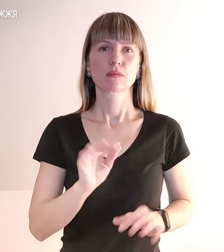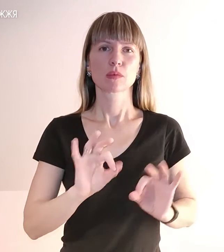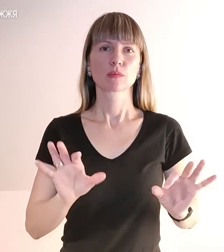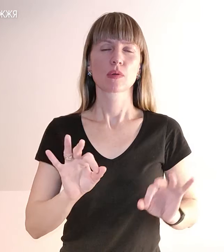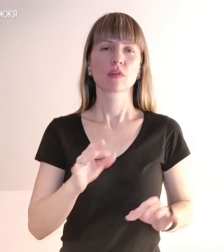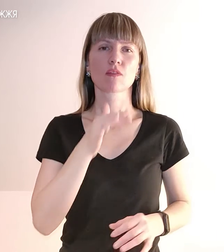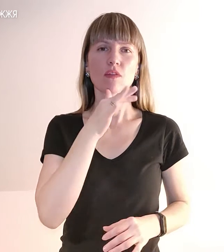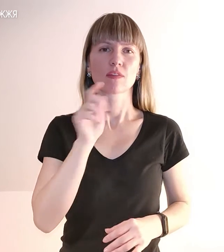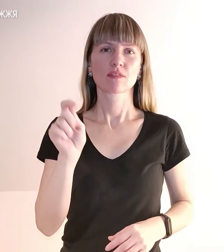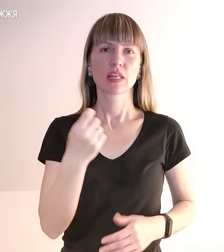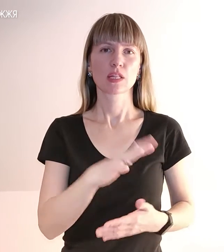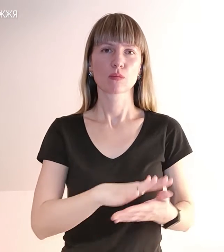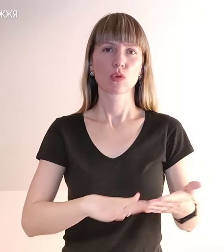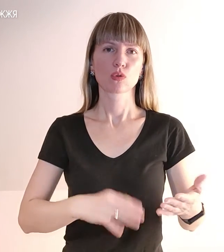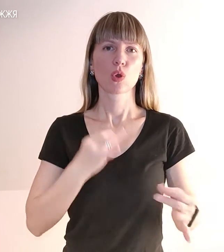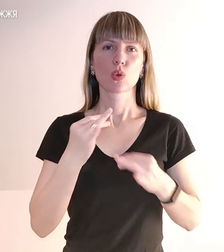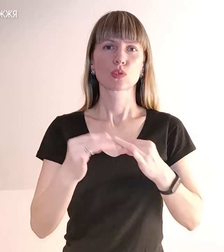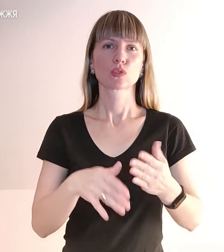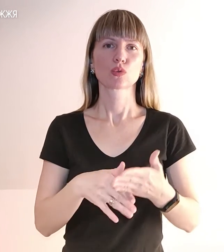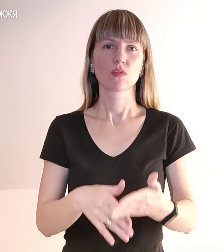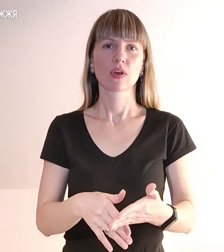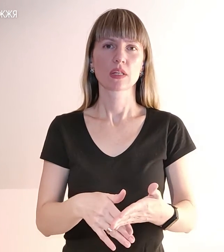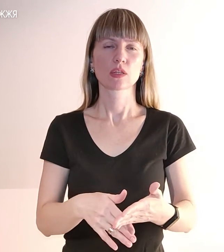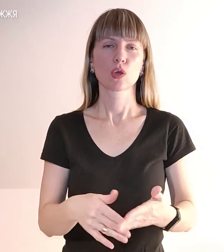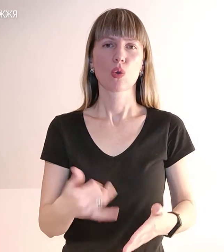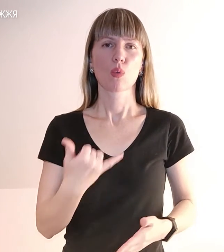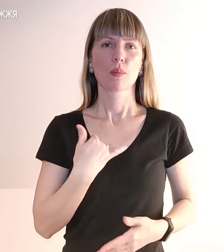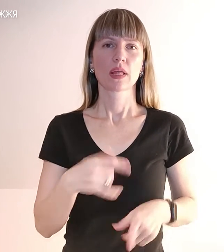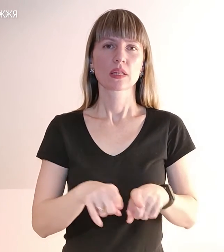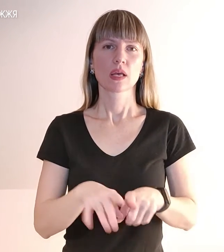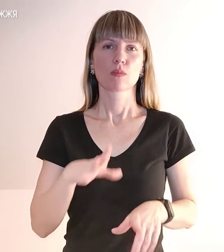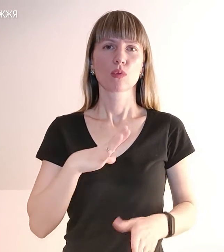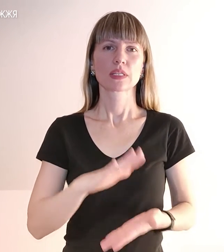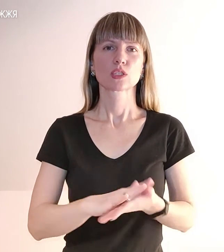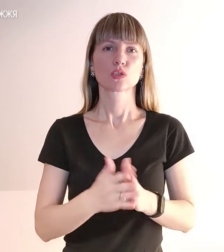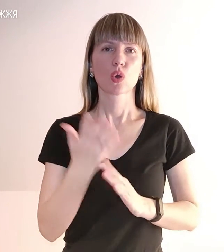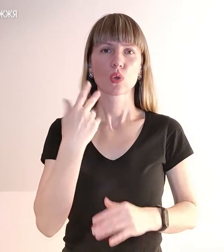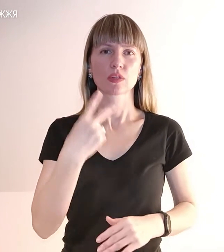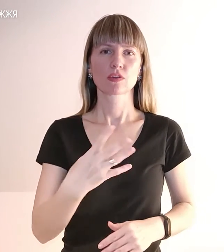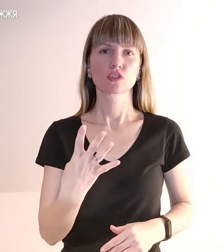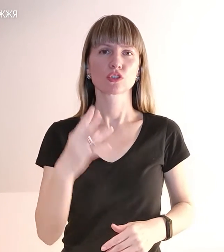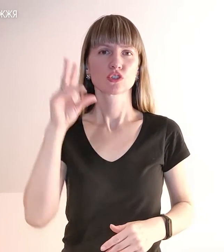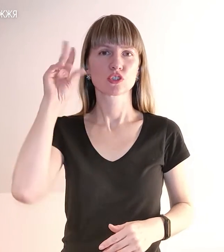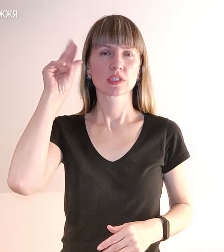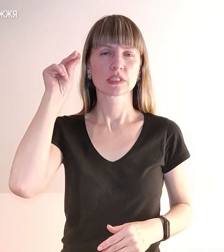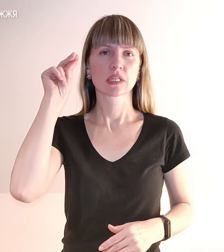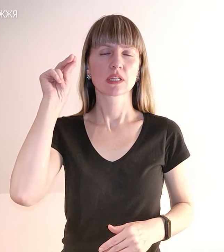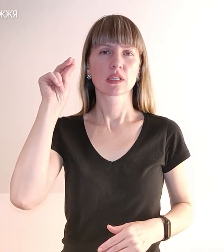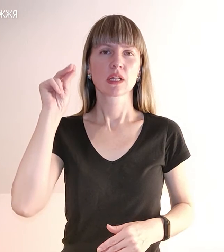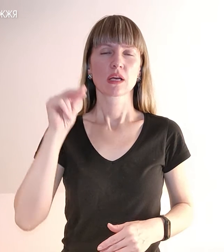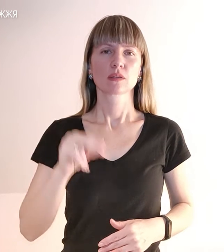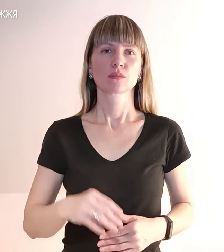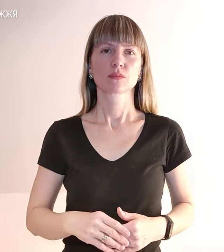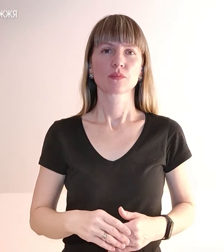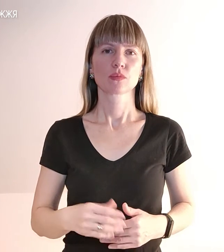час війни продовжує консультувати. У мене взагалі така була ситуація, коли 24-го числа до мене